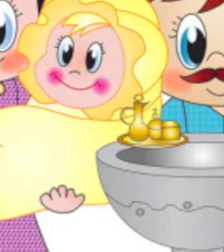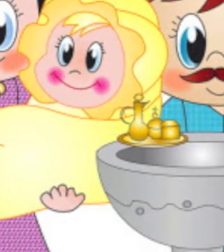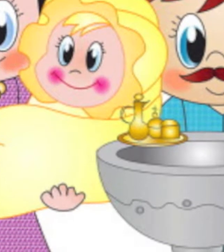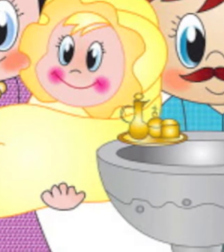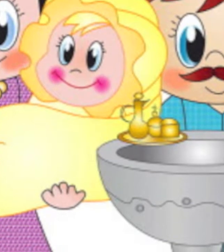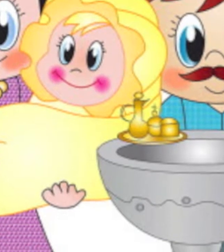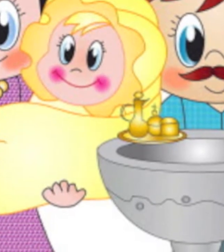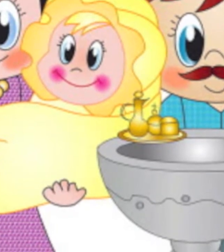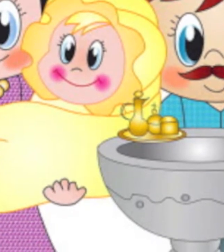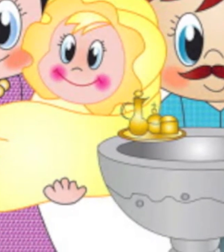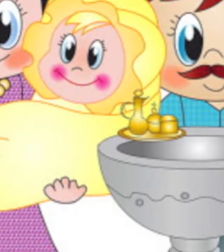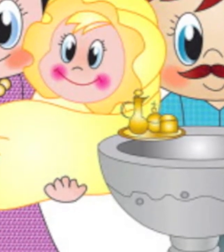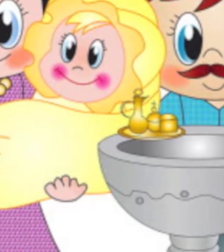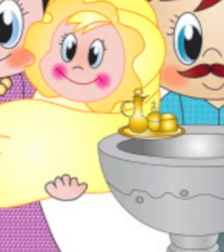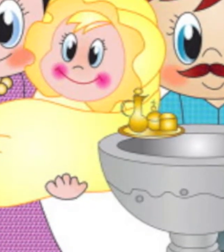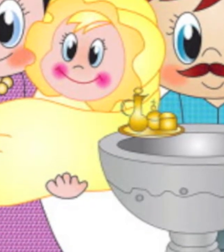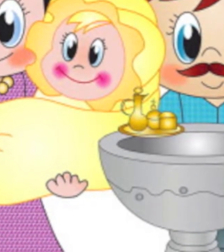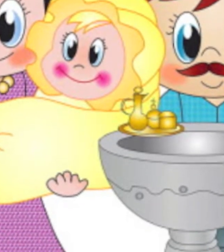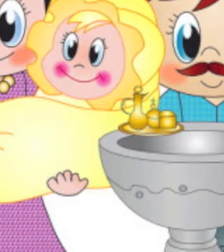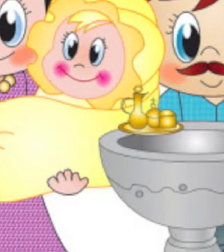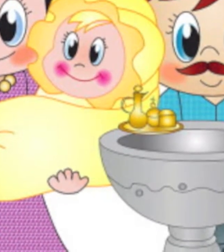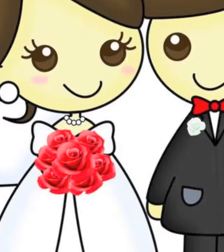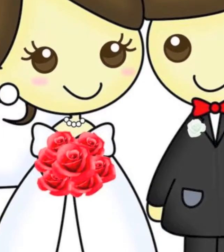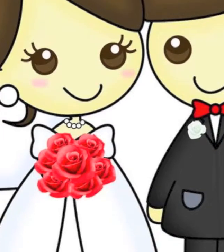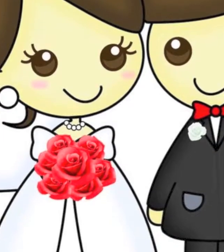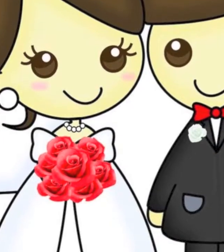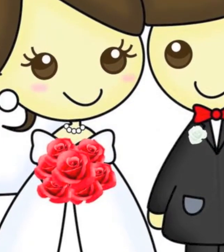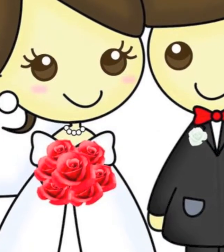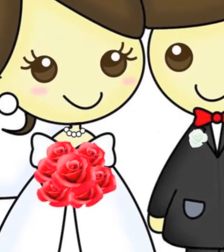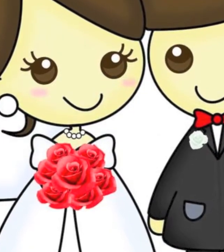por ver el